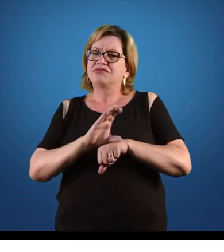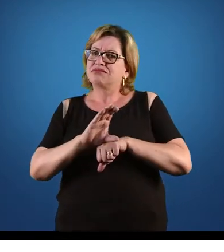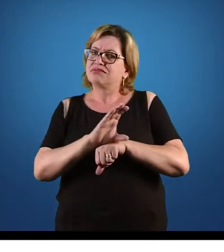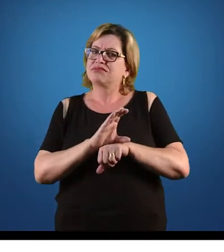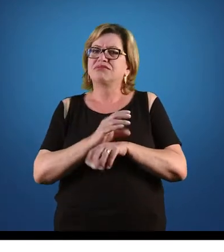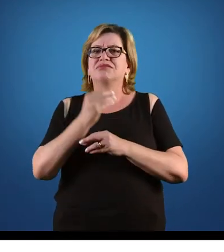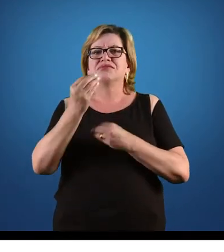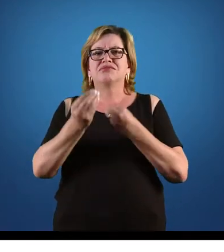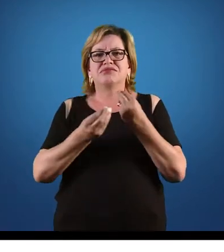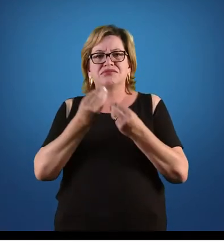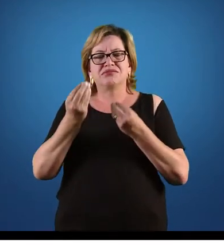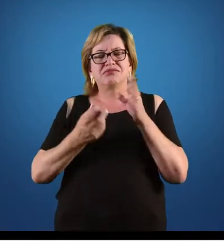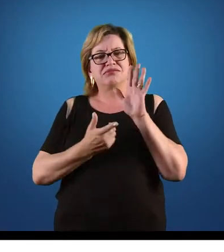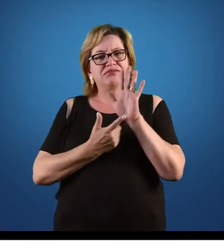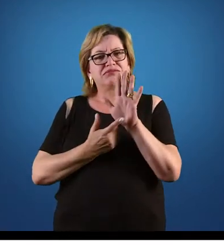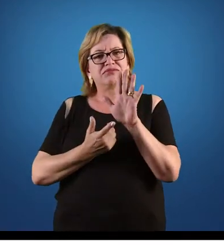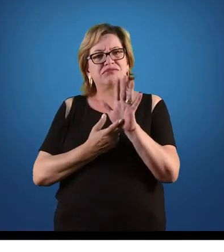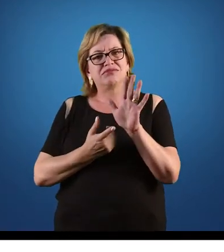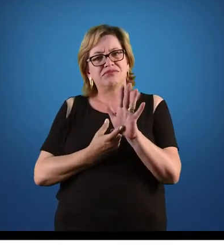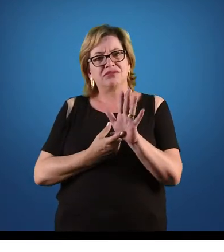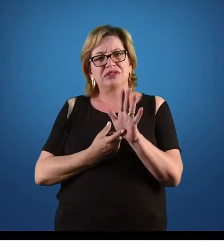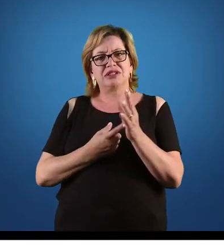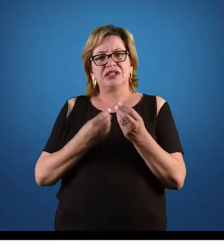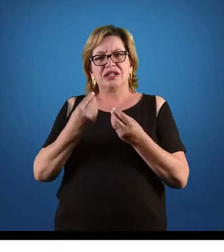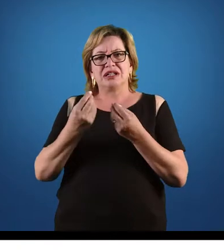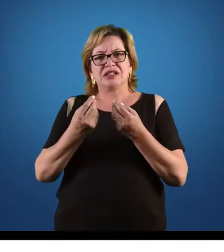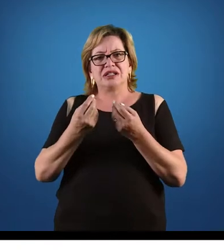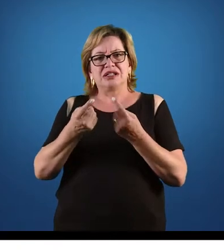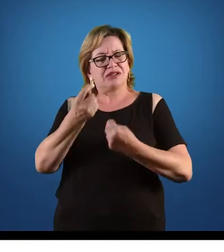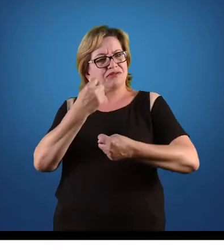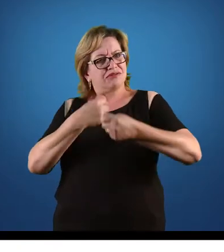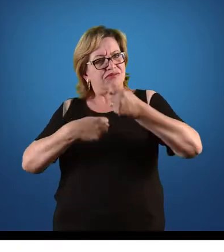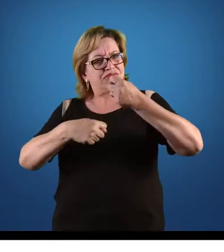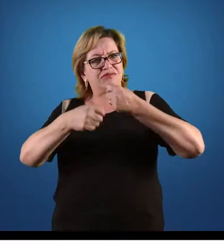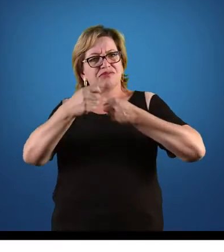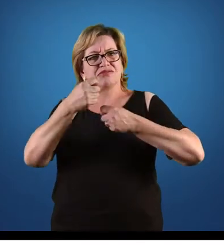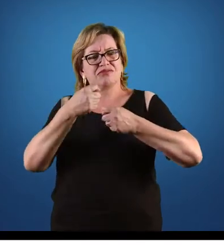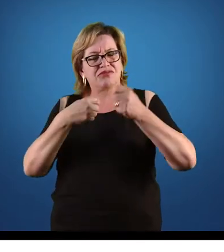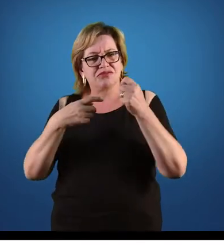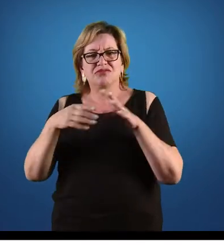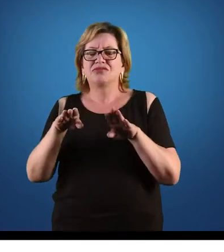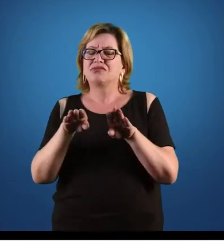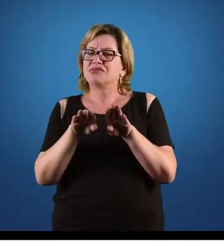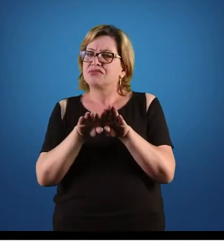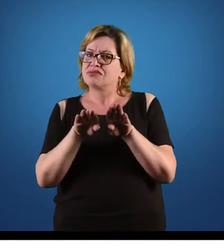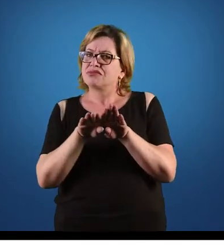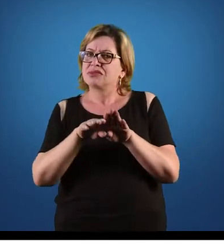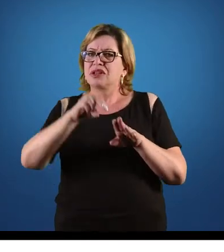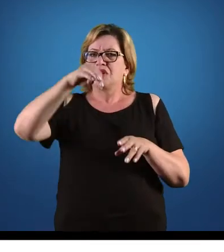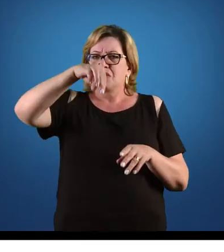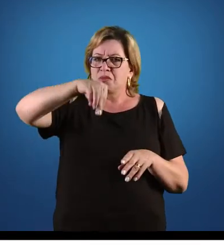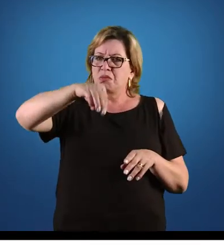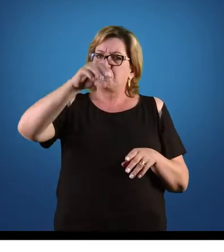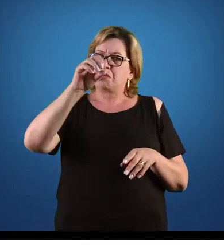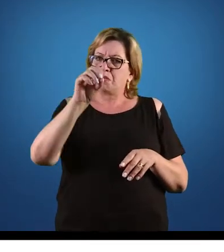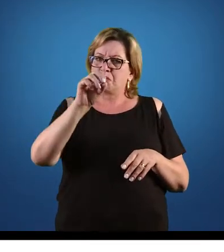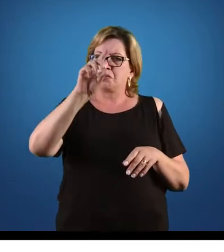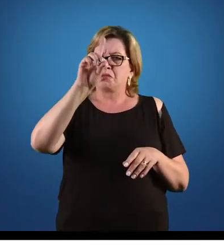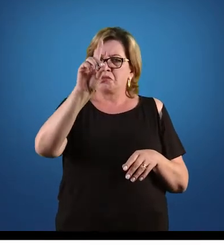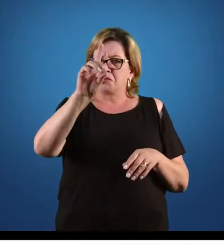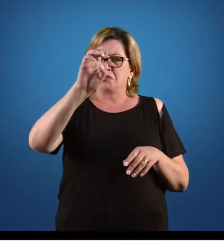esse modelo, esse sistema econômico, nosso modelo econômico. E aí,